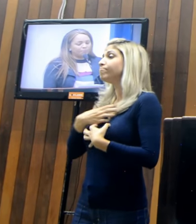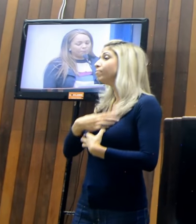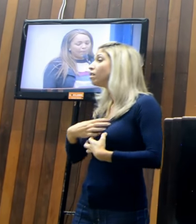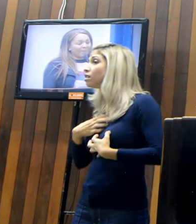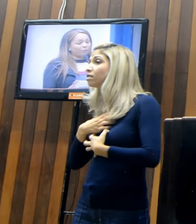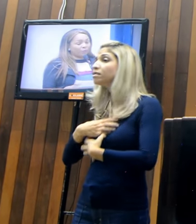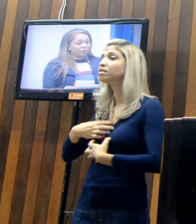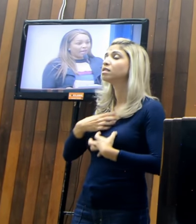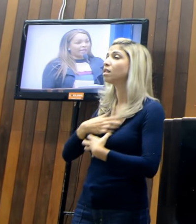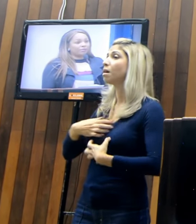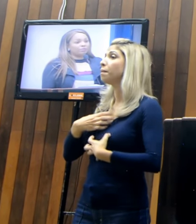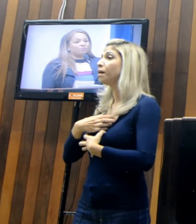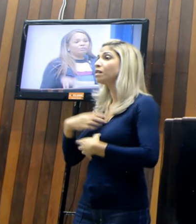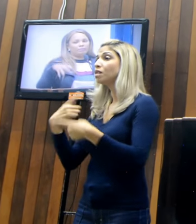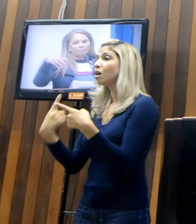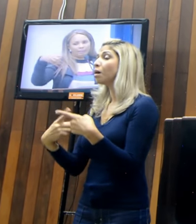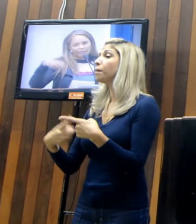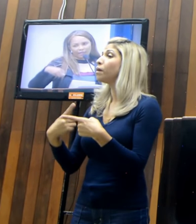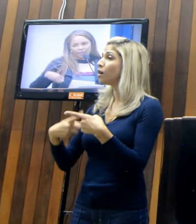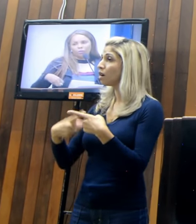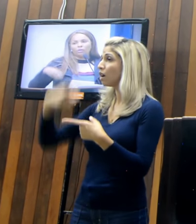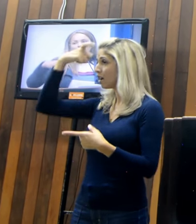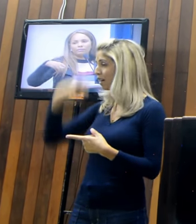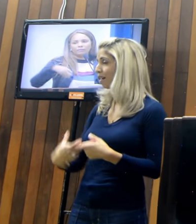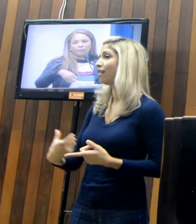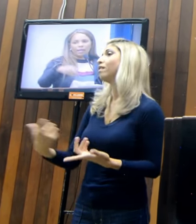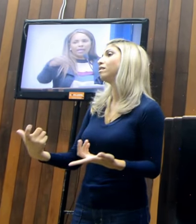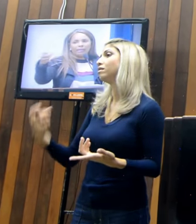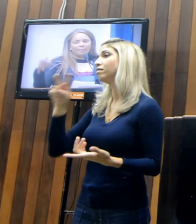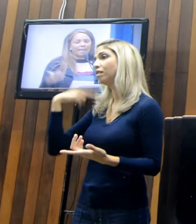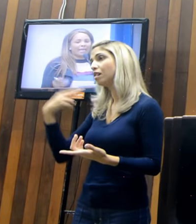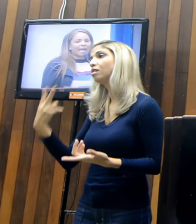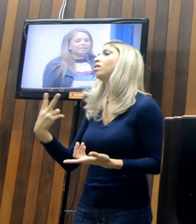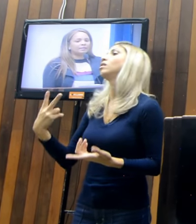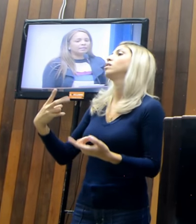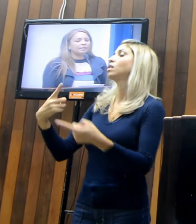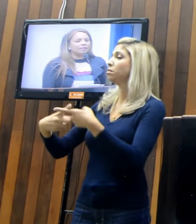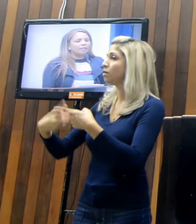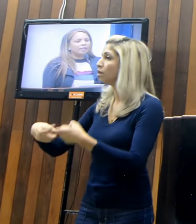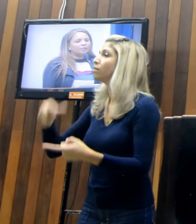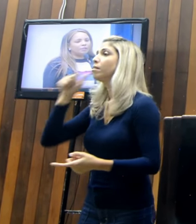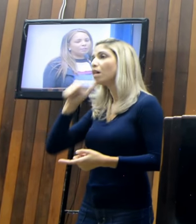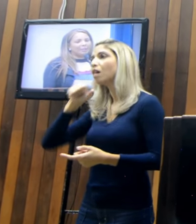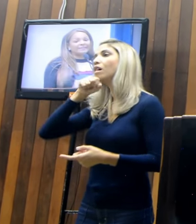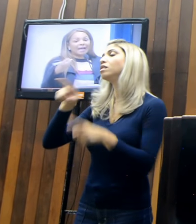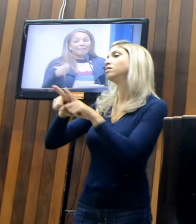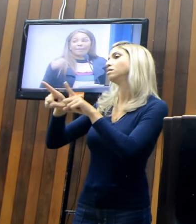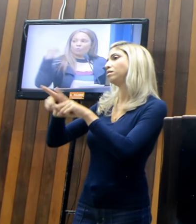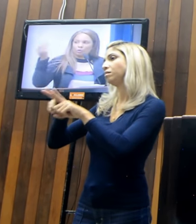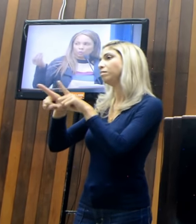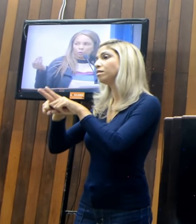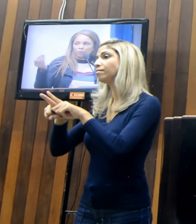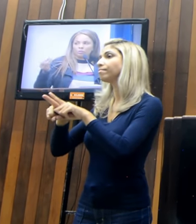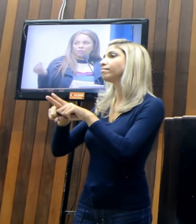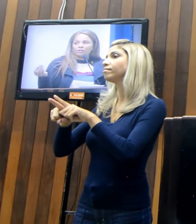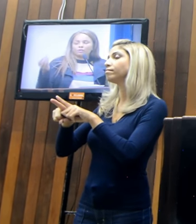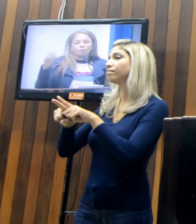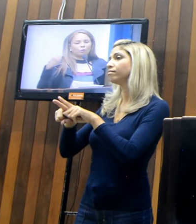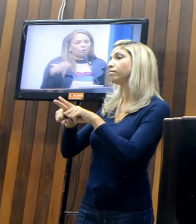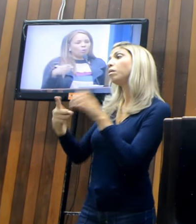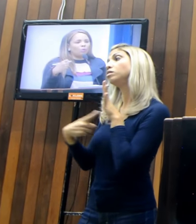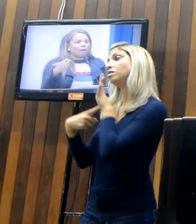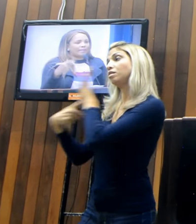pelo projeto, pela vereadora, né, pela casa, de passar para o nosso corpo jurídico,